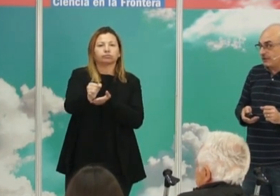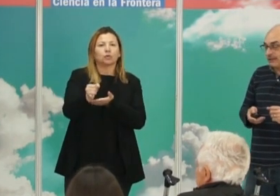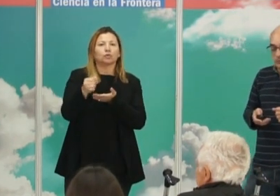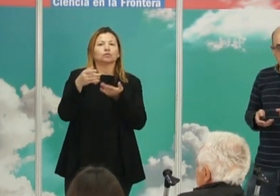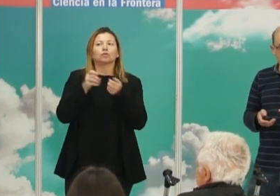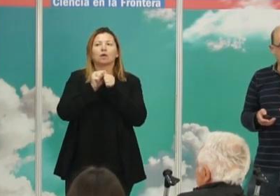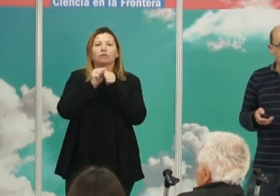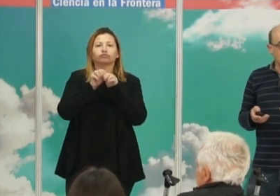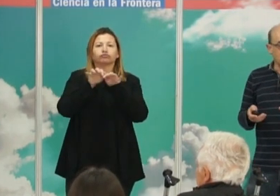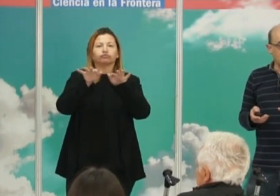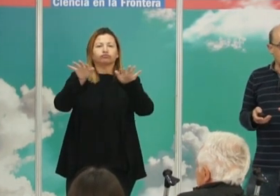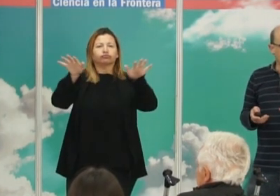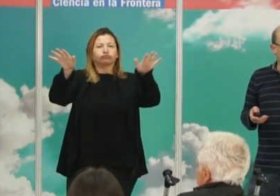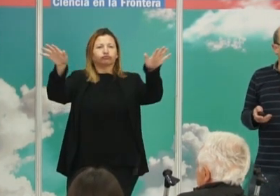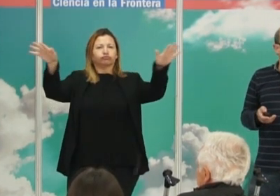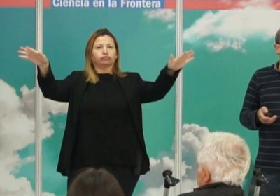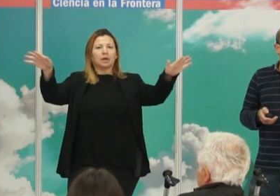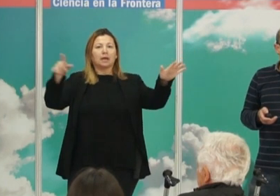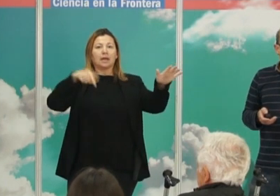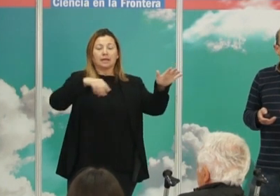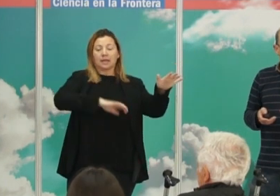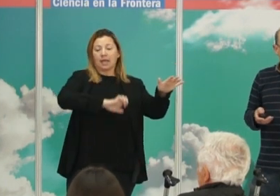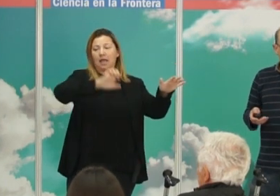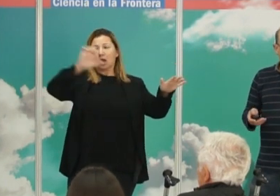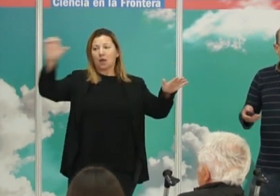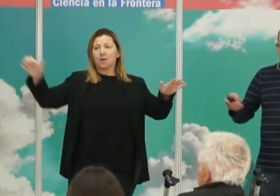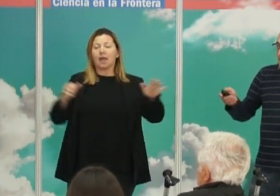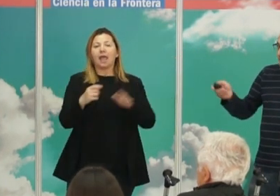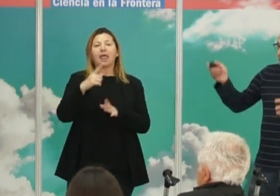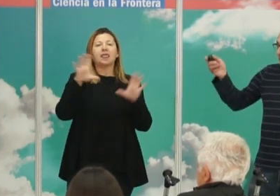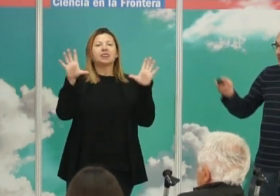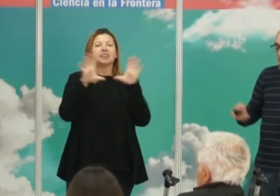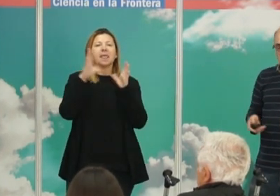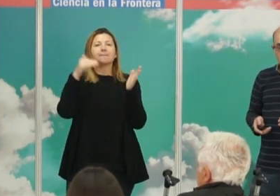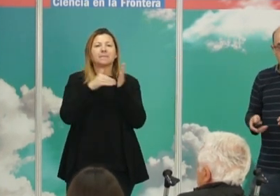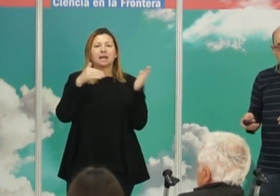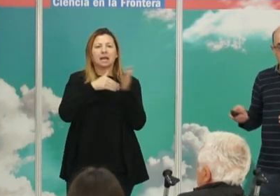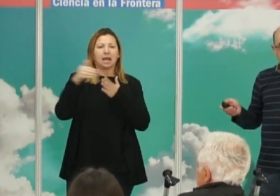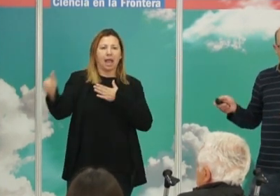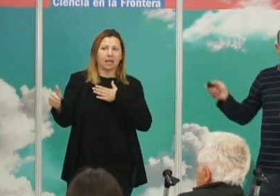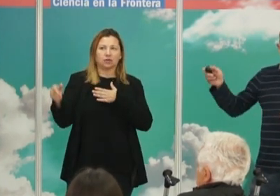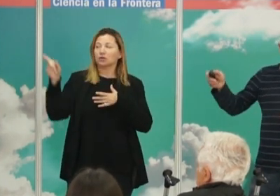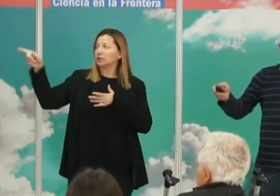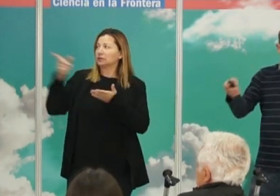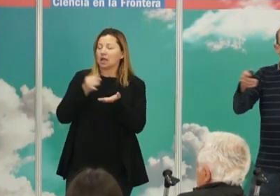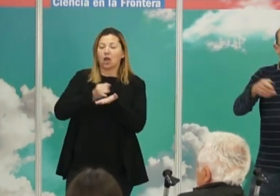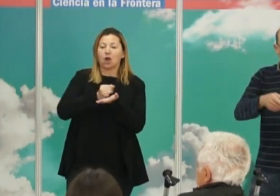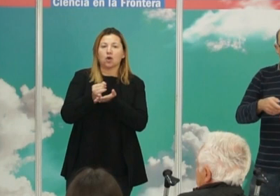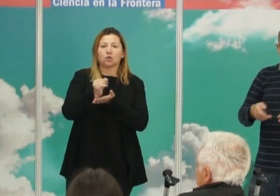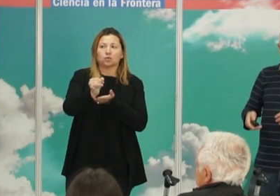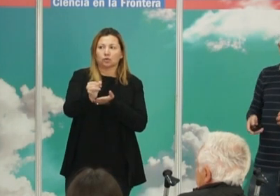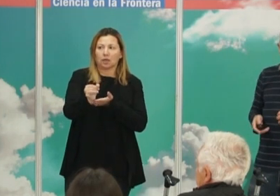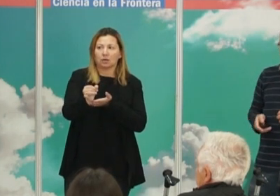años en el Oriente Próximo y entra en Europa hace unos 10.000 años y se expande siguiendo básicamente dos rutas. Una que va por el